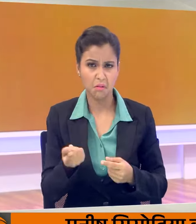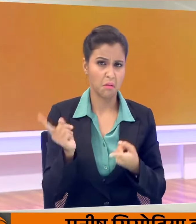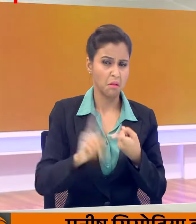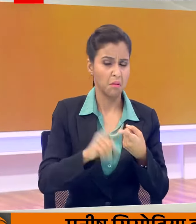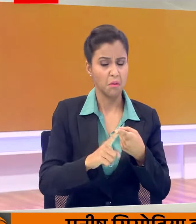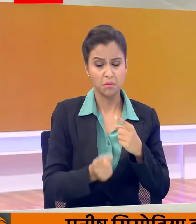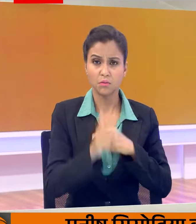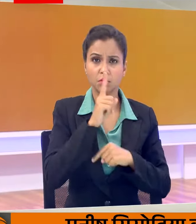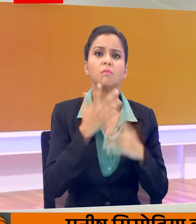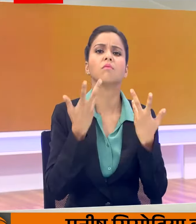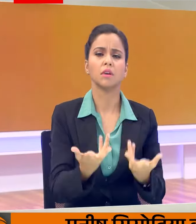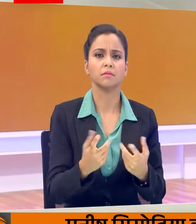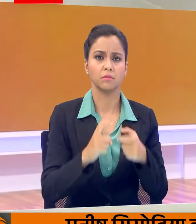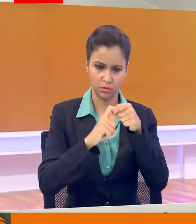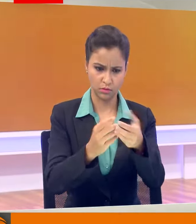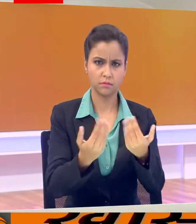पर चुप है